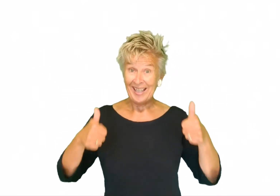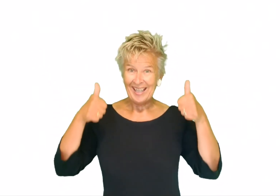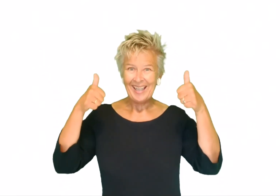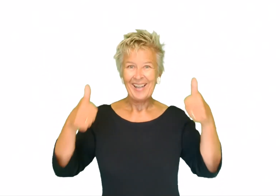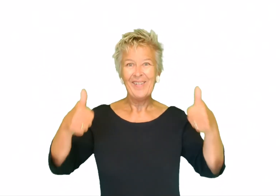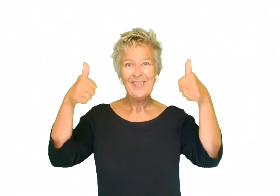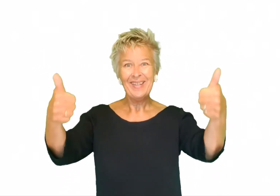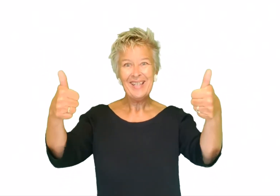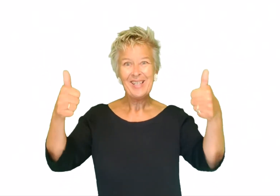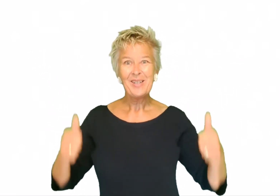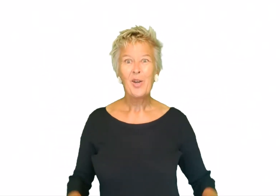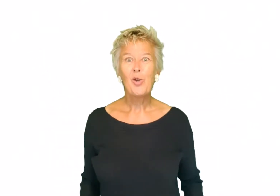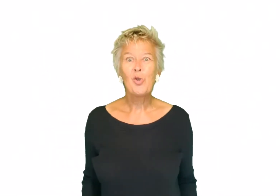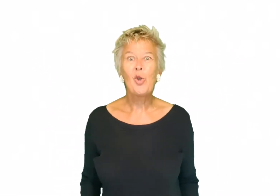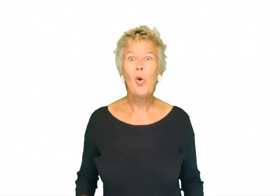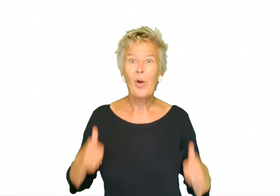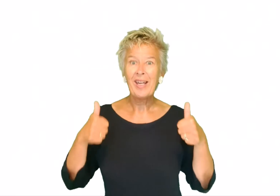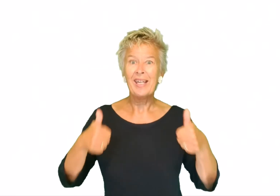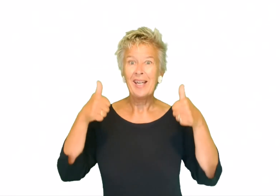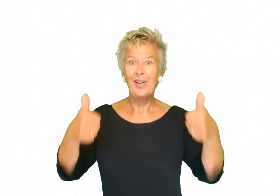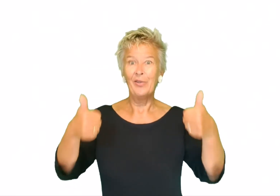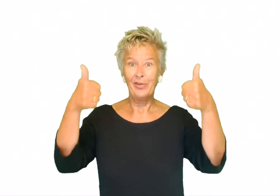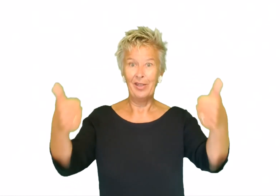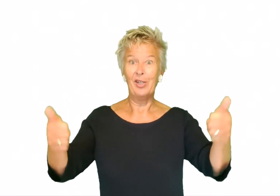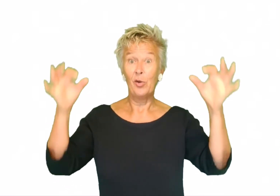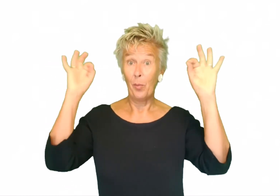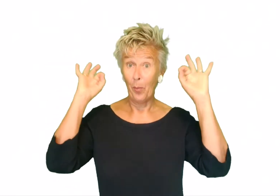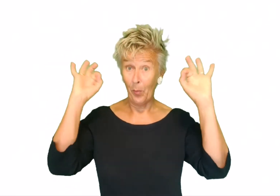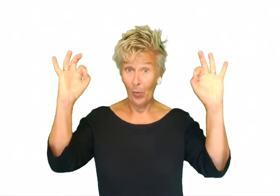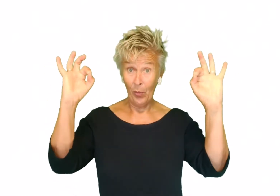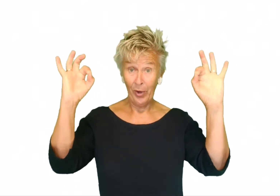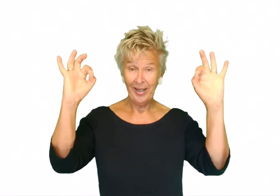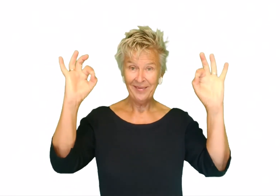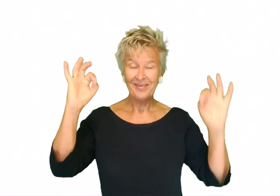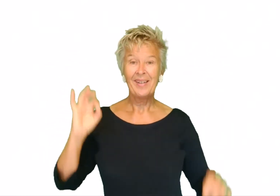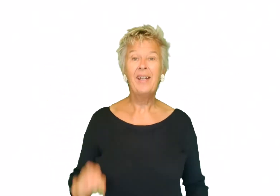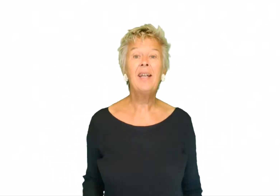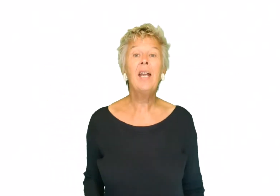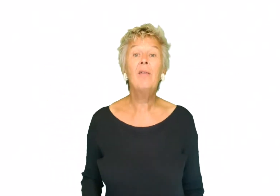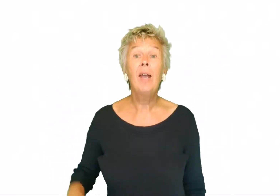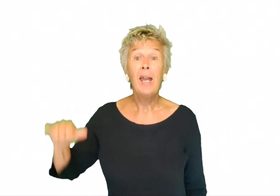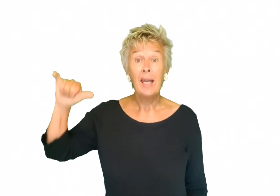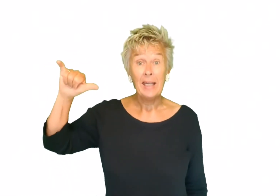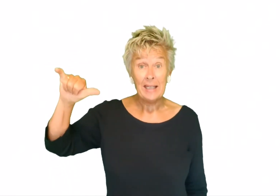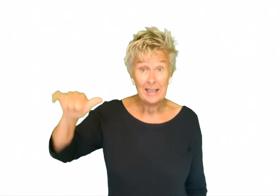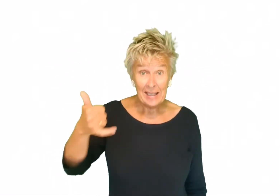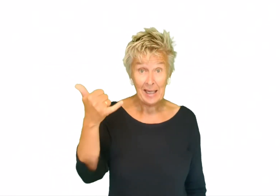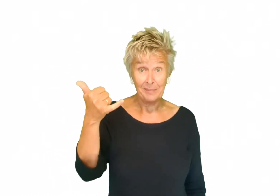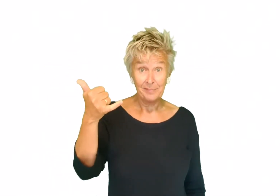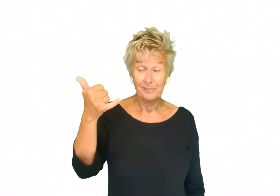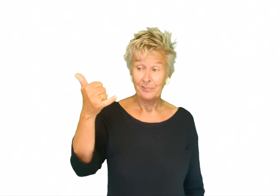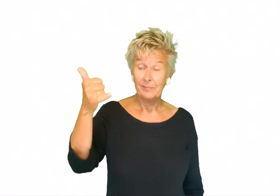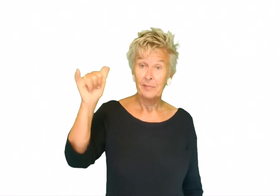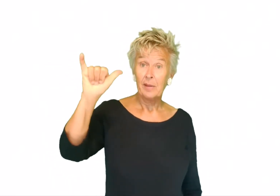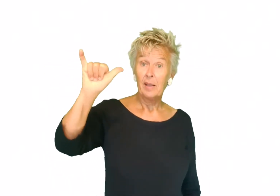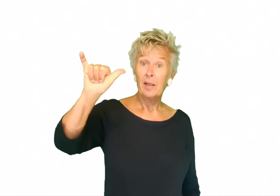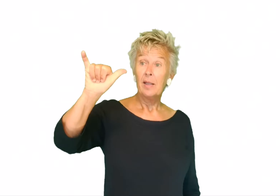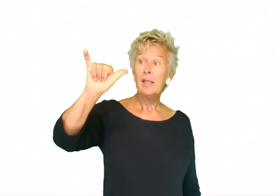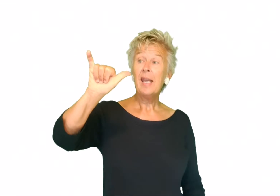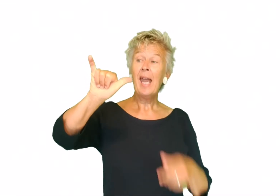Zo gigantisch. Zo gigantisch mooi. En dan krijgen we ja. Dit is de